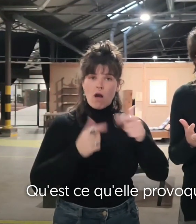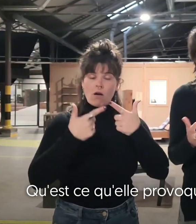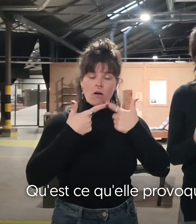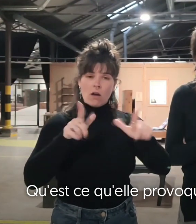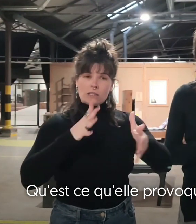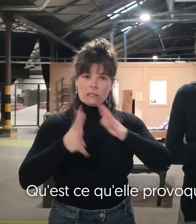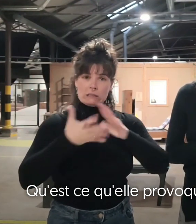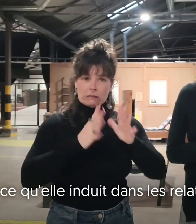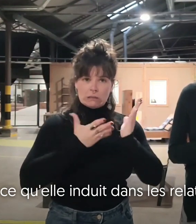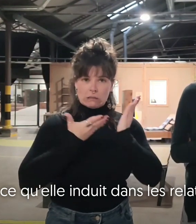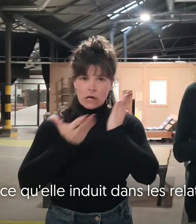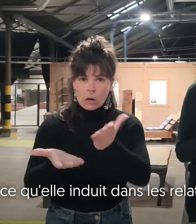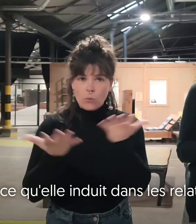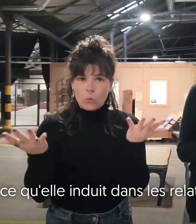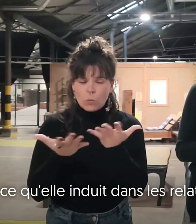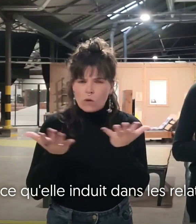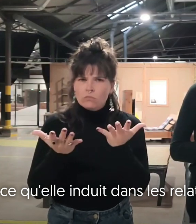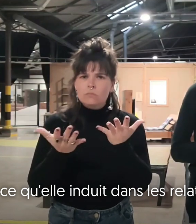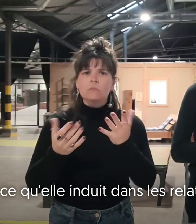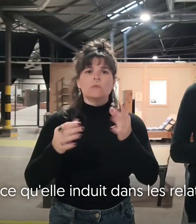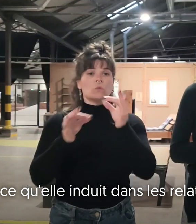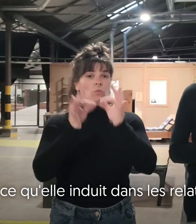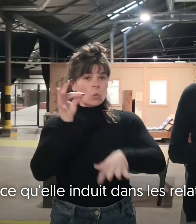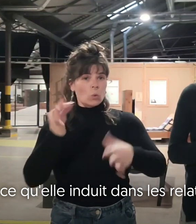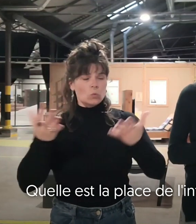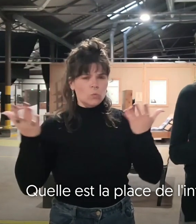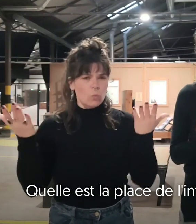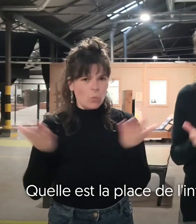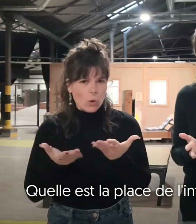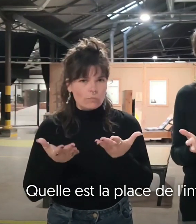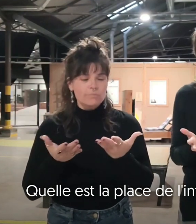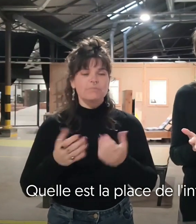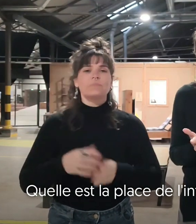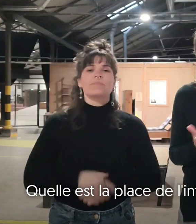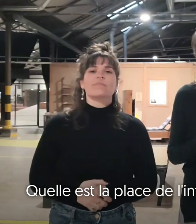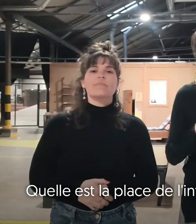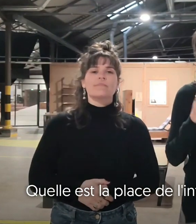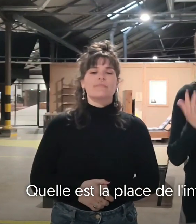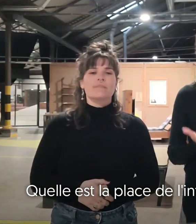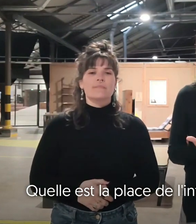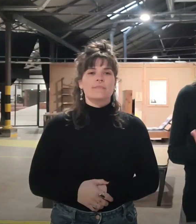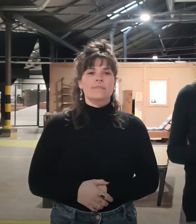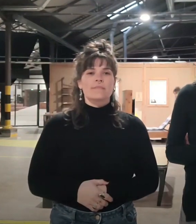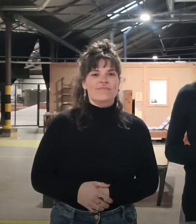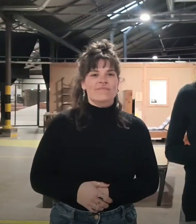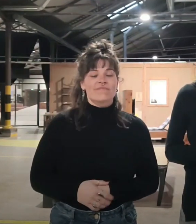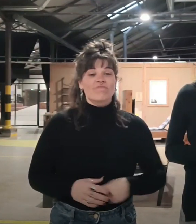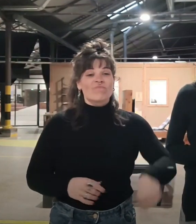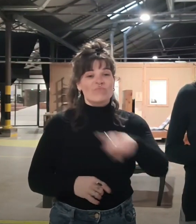provoque chez nous ? Qu'est-ce qu'elle induit dans les relations sous-entendantes ? Quelle est la place de l'interprète ? Etc.